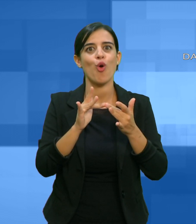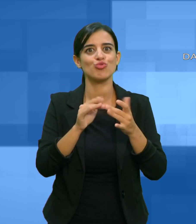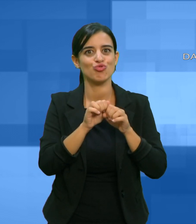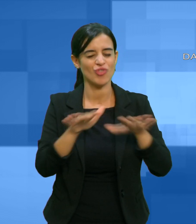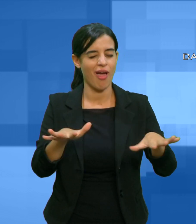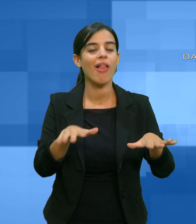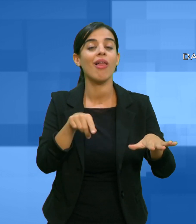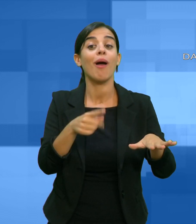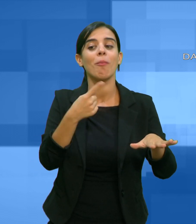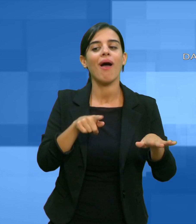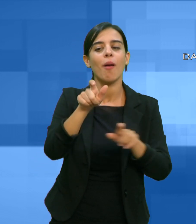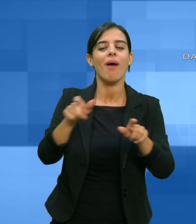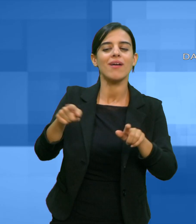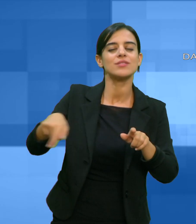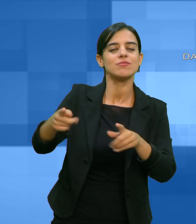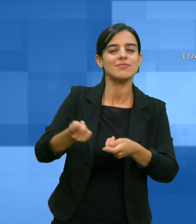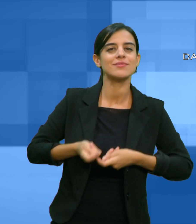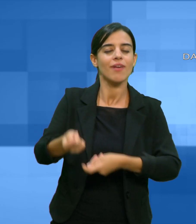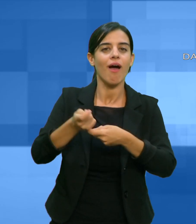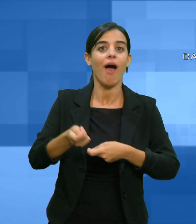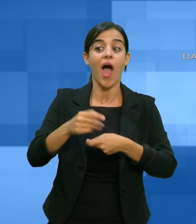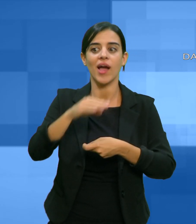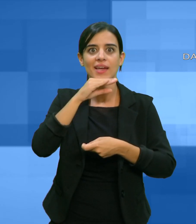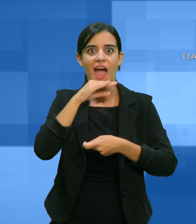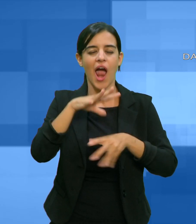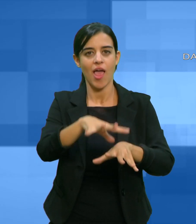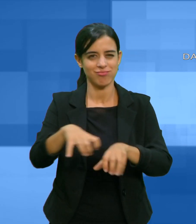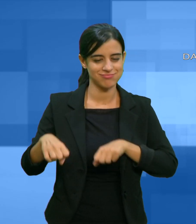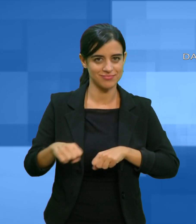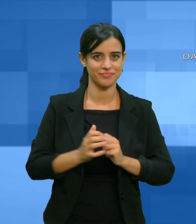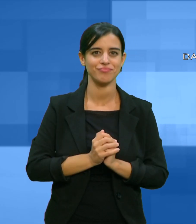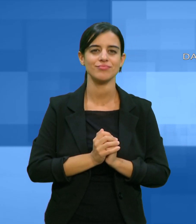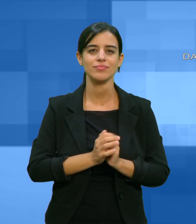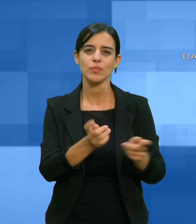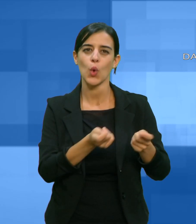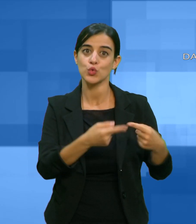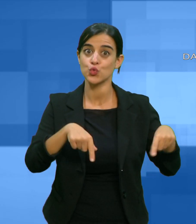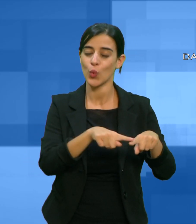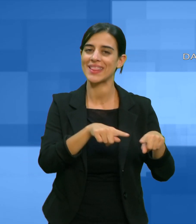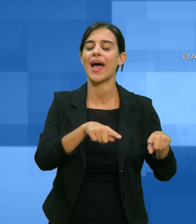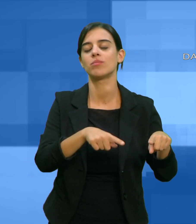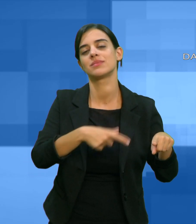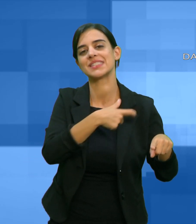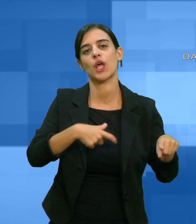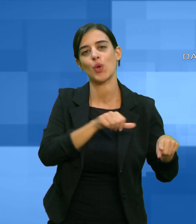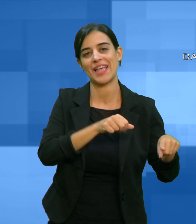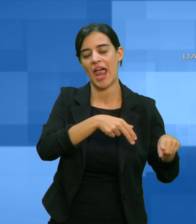La Giunta Sanna su proposta dell'assessore Maria Bonaria Zedda ha